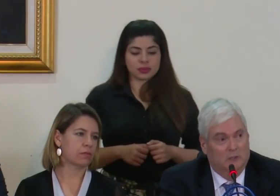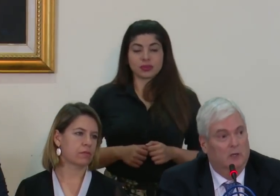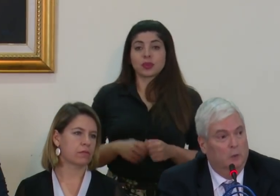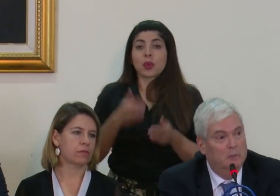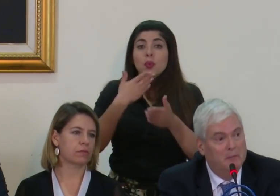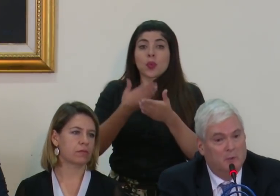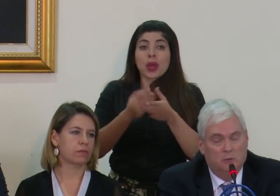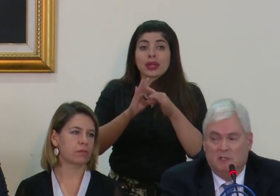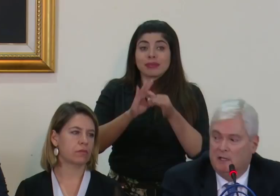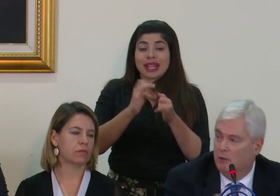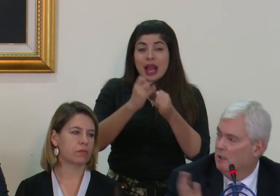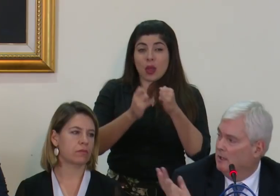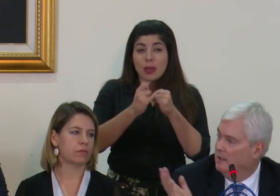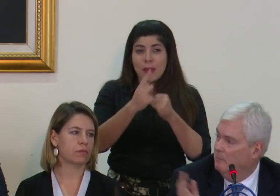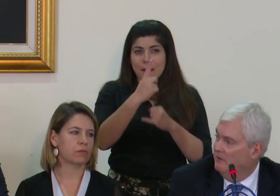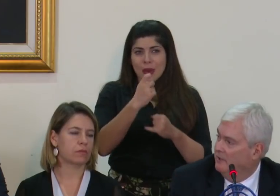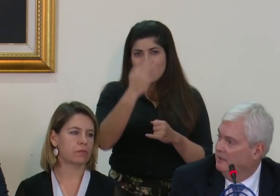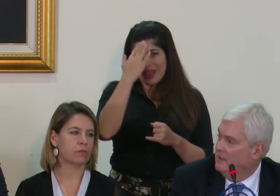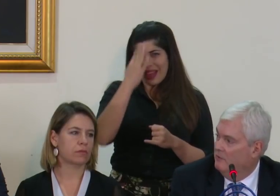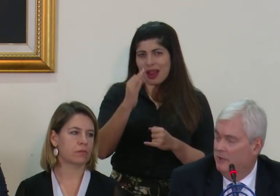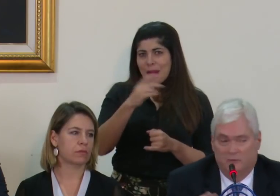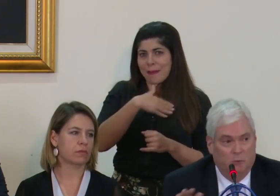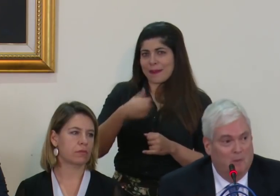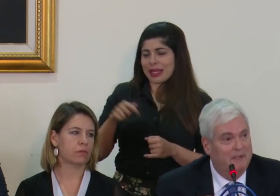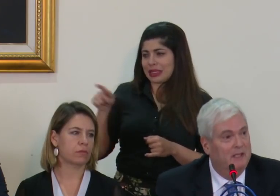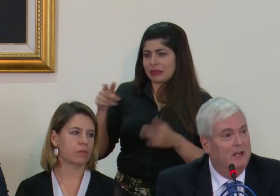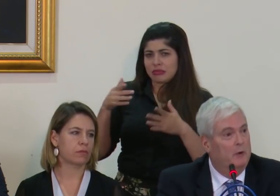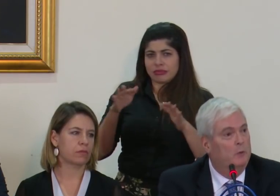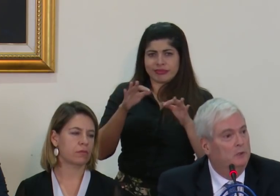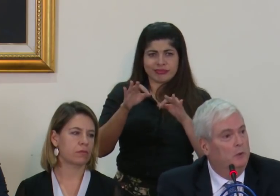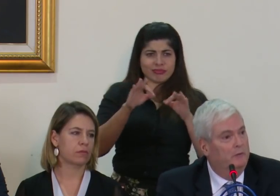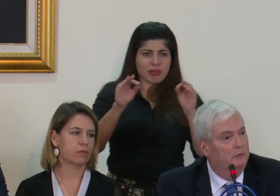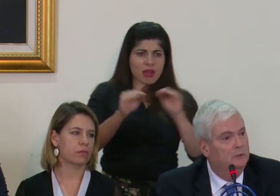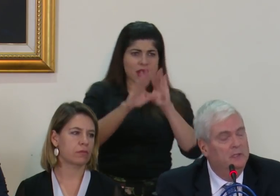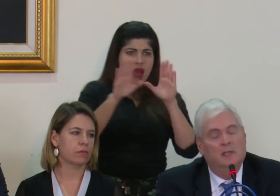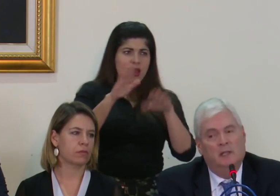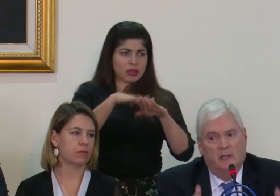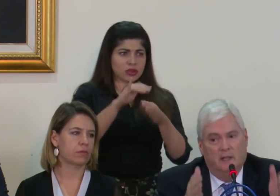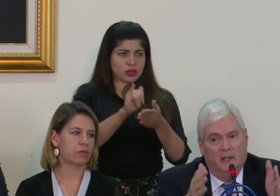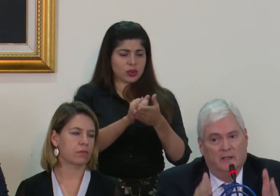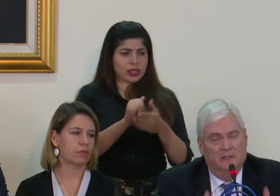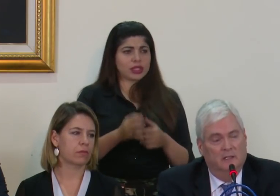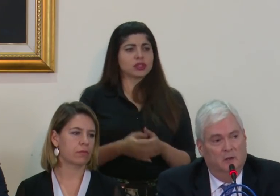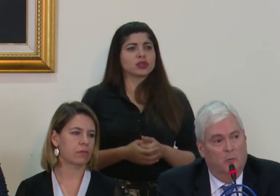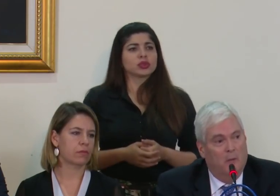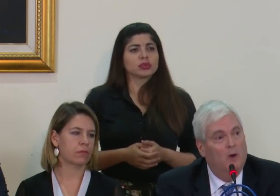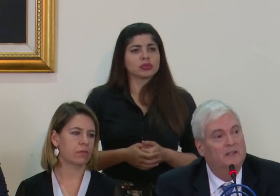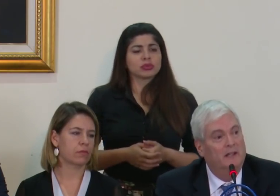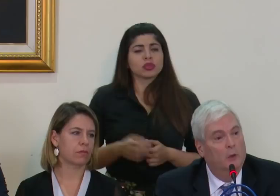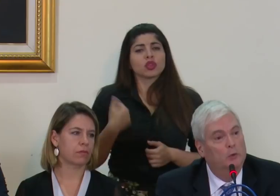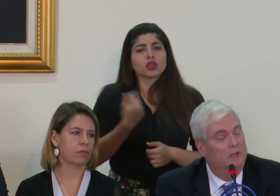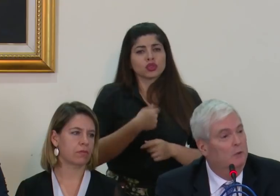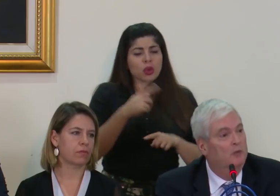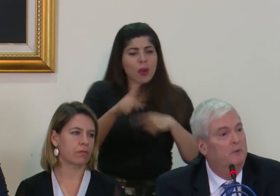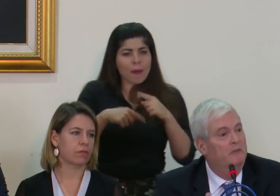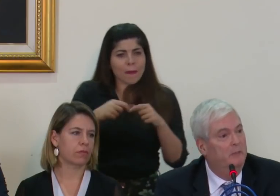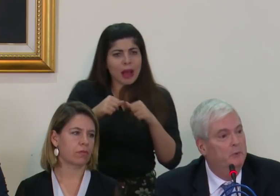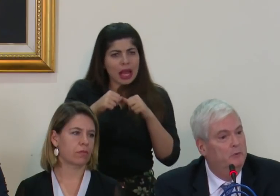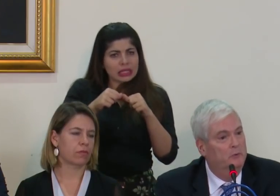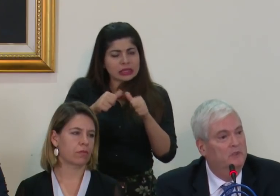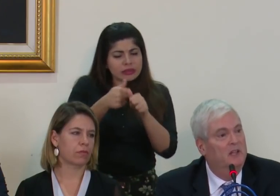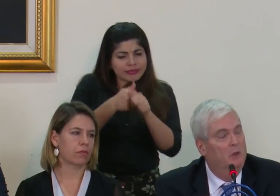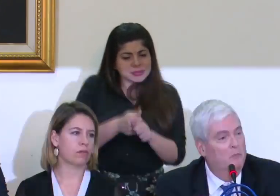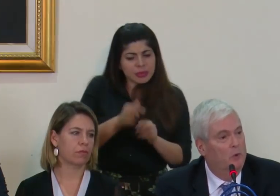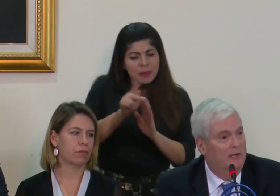En cuanto a la última pregunta, creo que el presidente ya fue sumamente claro en cuanto a eso. Nos vamos a seguir ajustando los